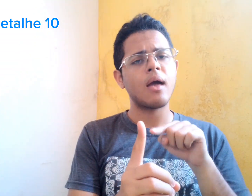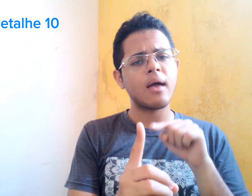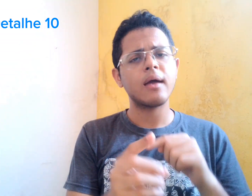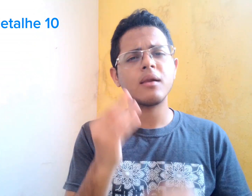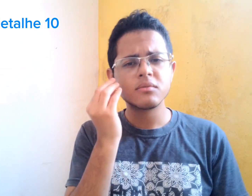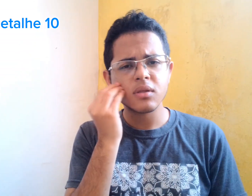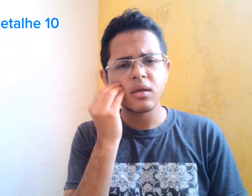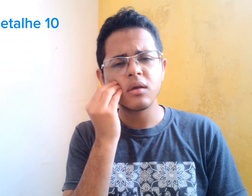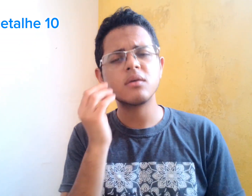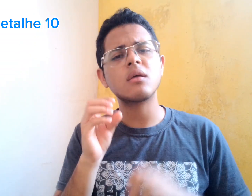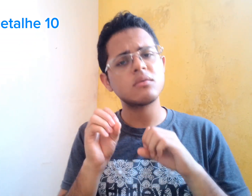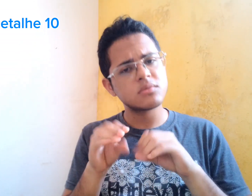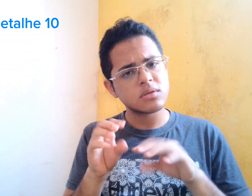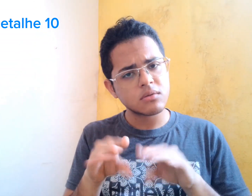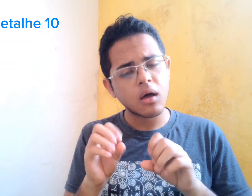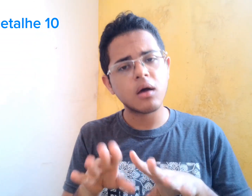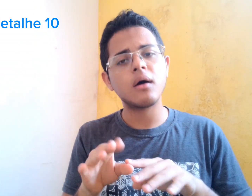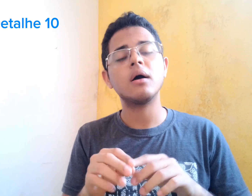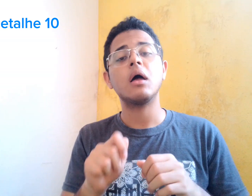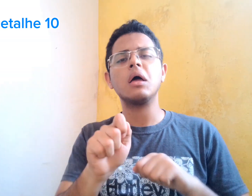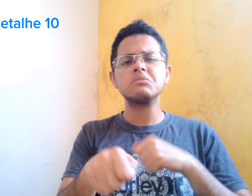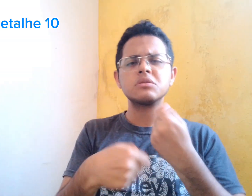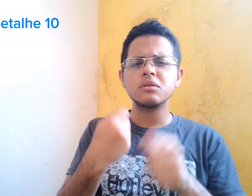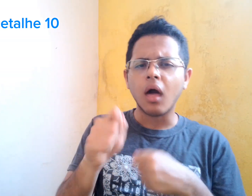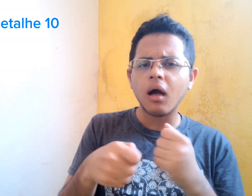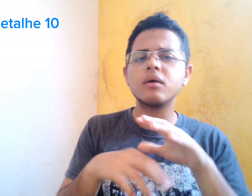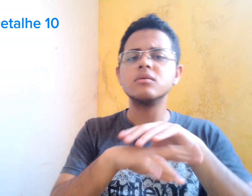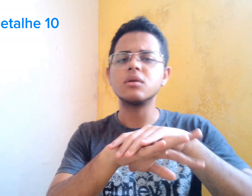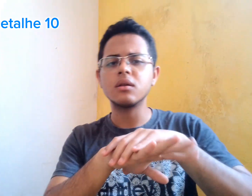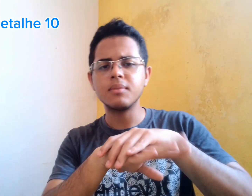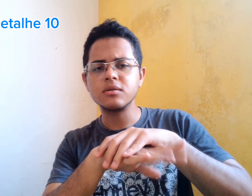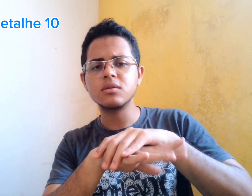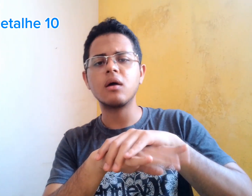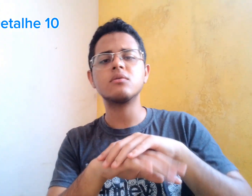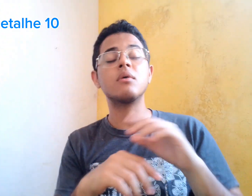Então ela tentou ensinar... Alguns sinais... Da Libra Stati para ele.